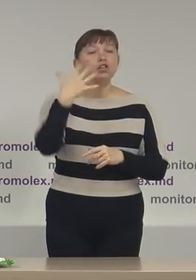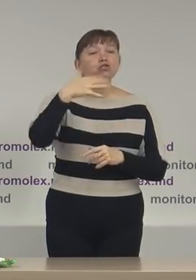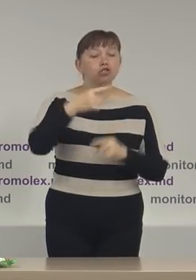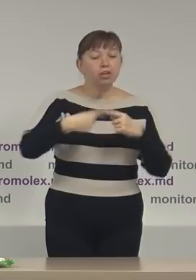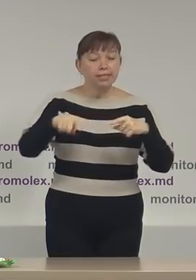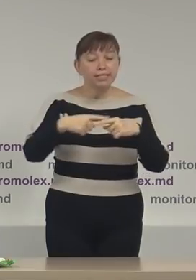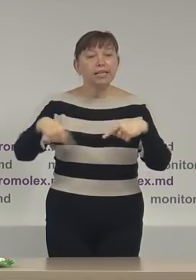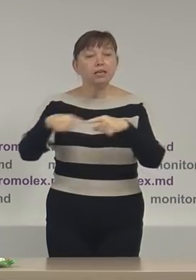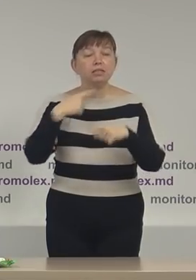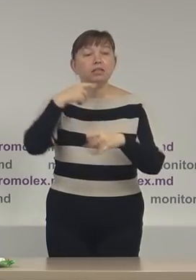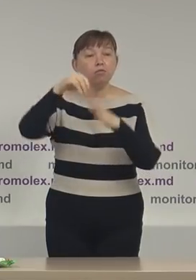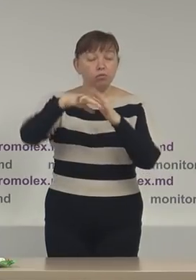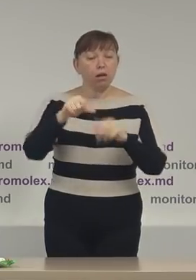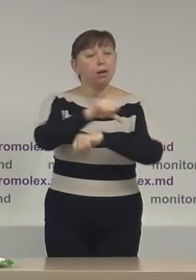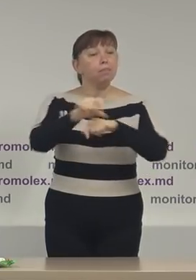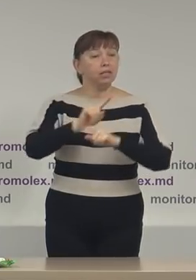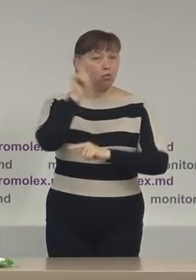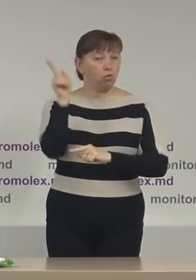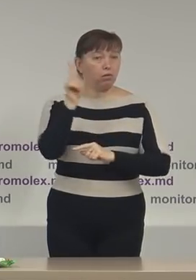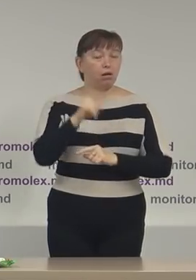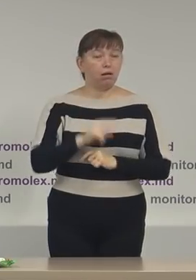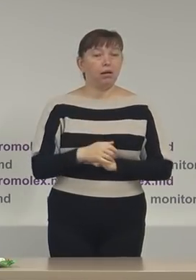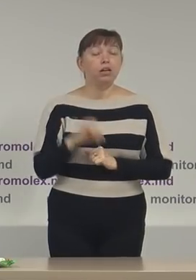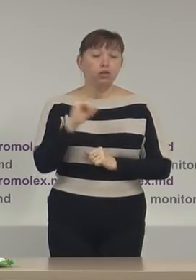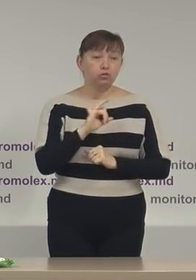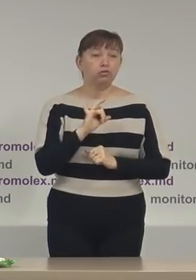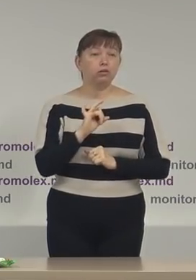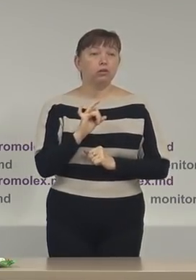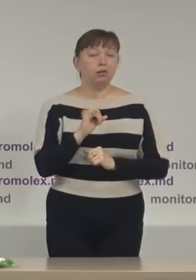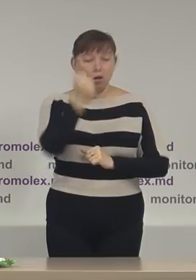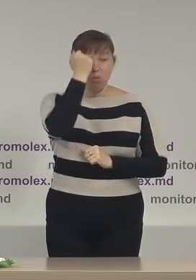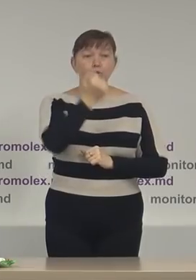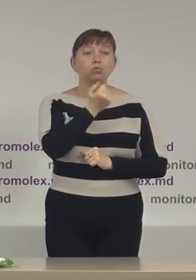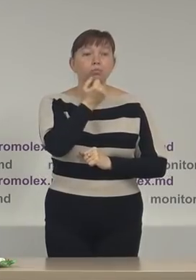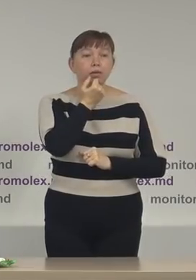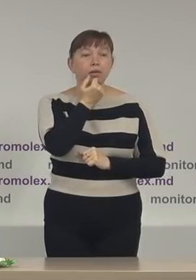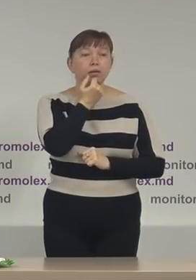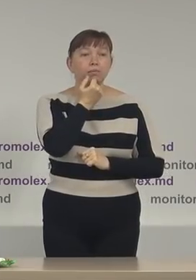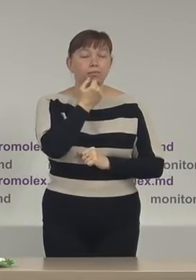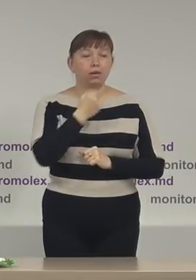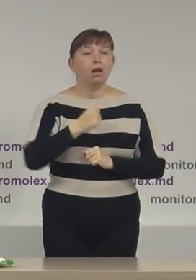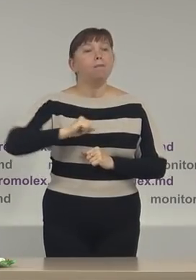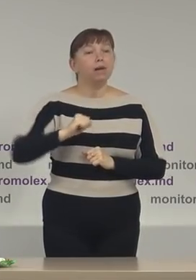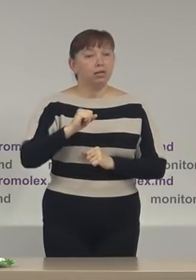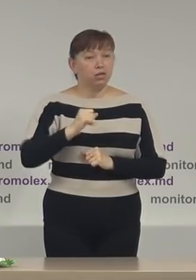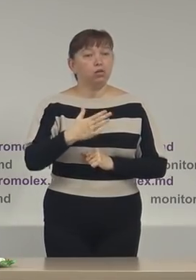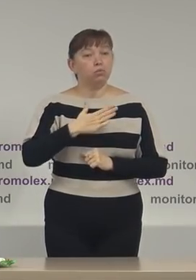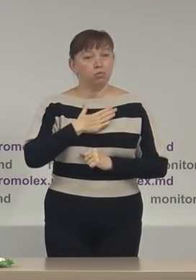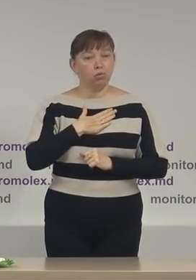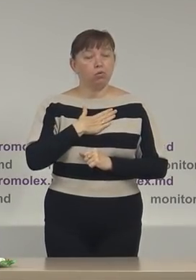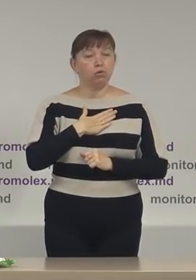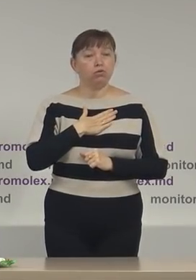secții de votare constituite peste hotarele țării. Și, în ultimul rând, mulțumiri partenerilor noștri